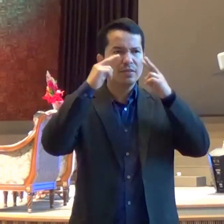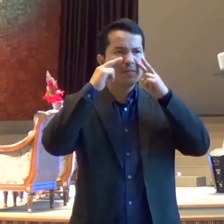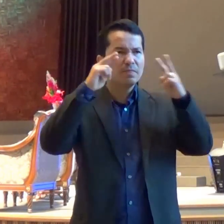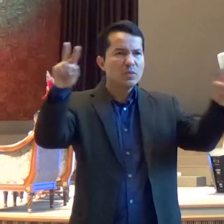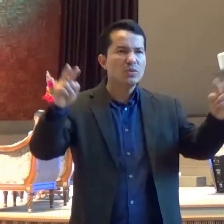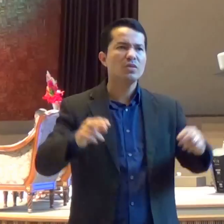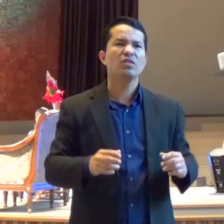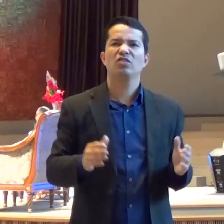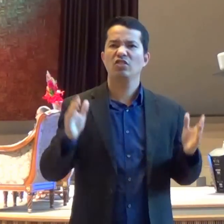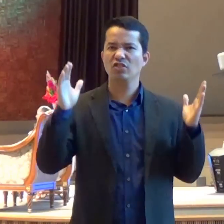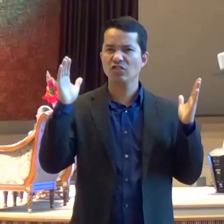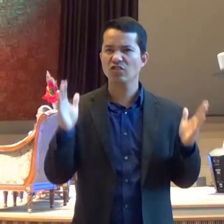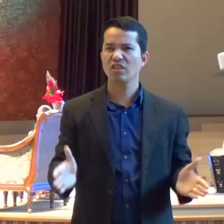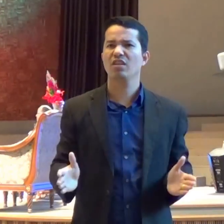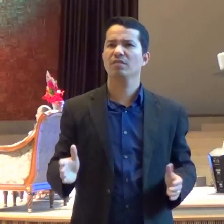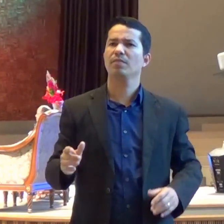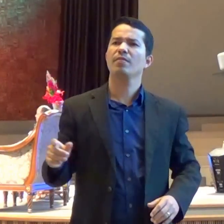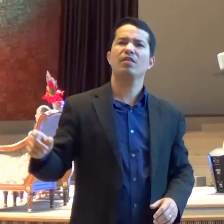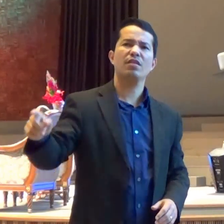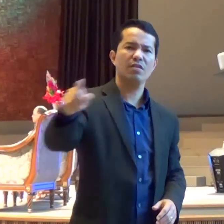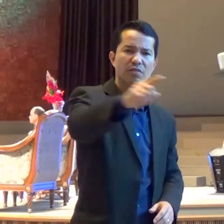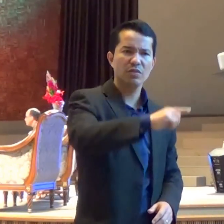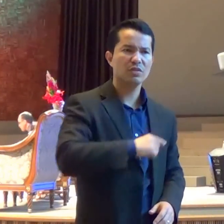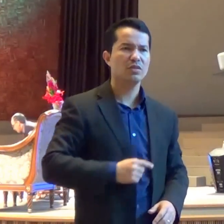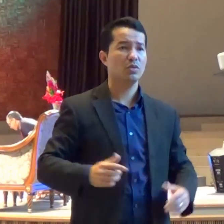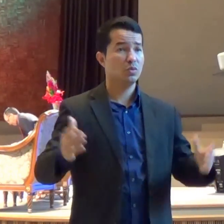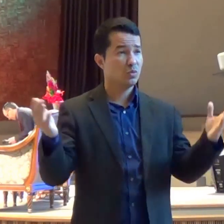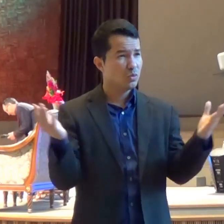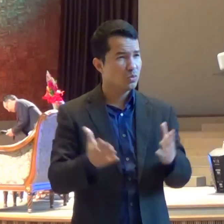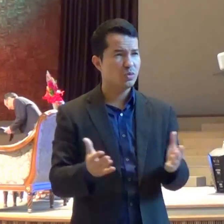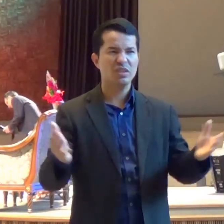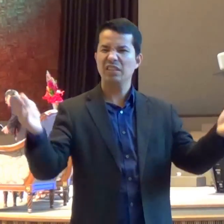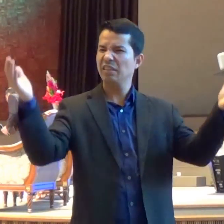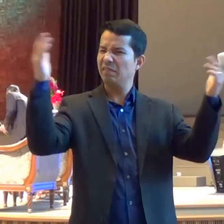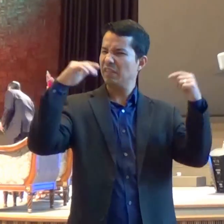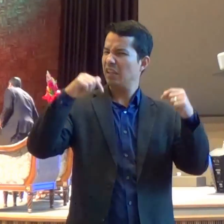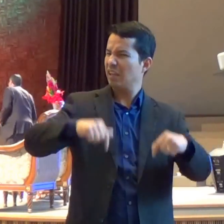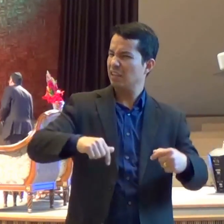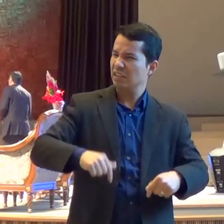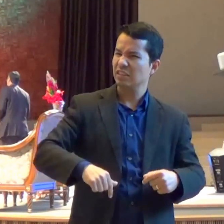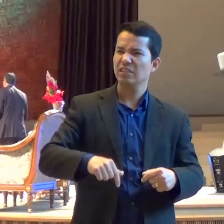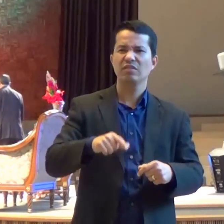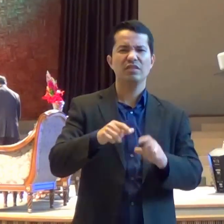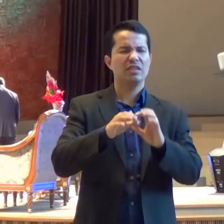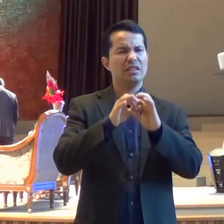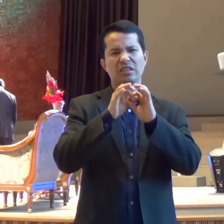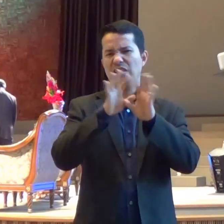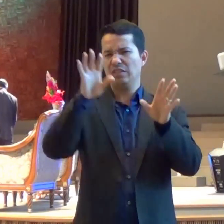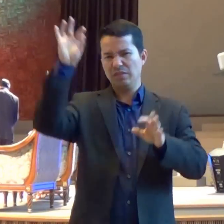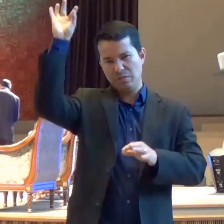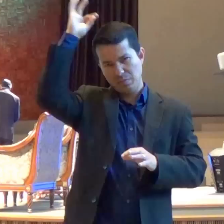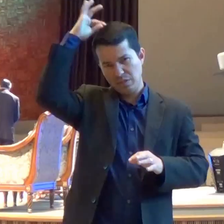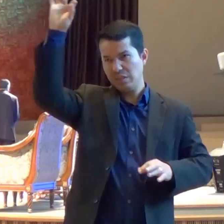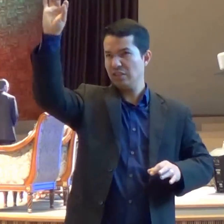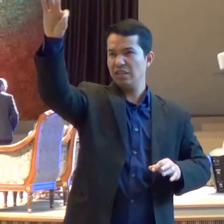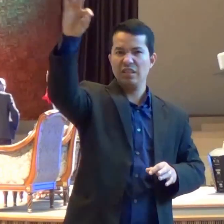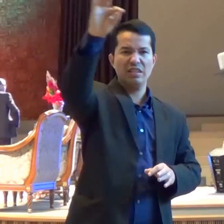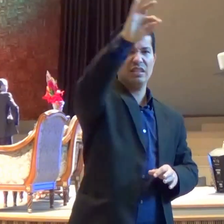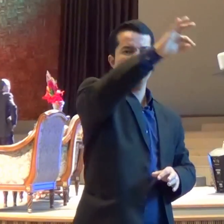E você Que hoje Está aqui Está Deixando o Espírito Falar com você Ah Curvar sua